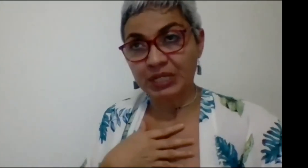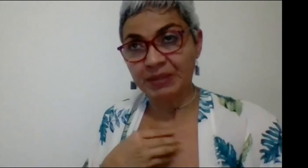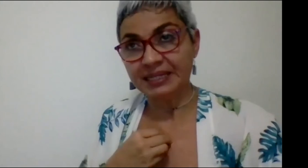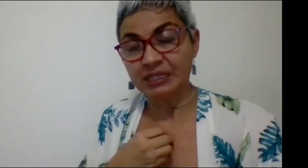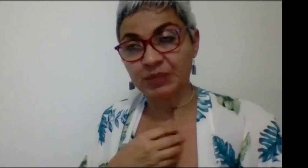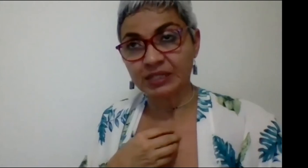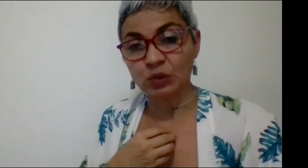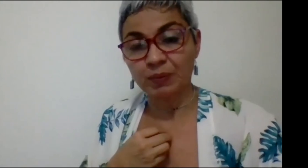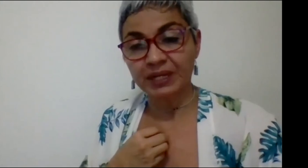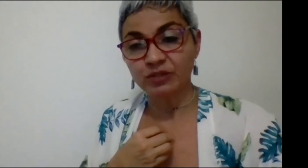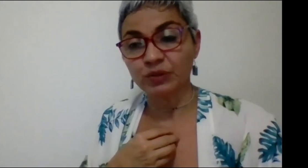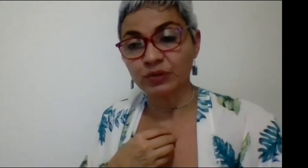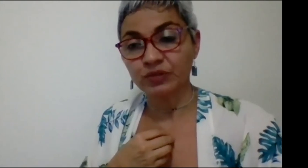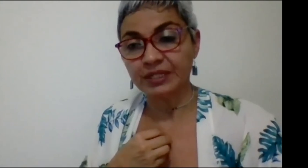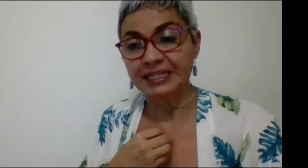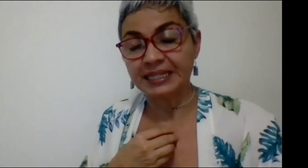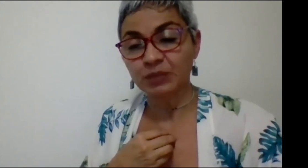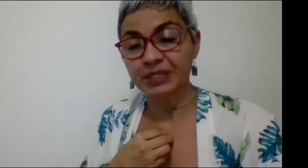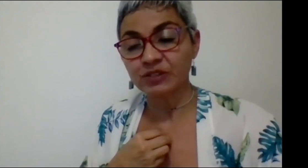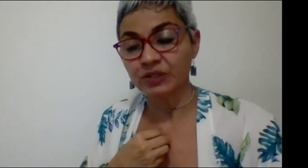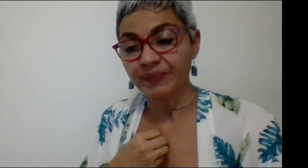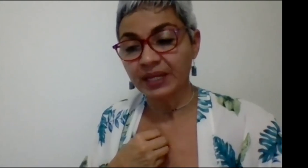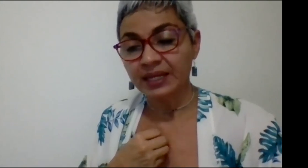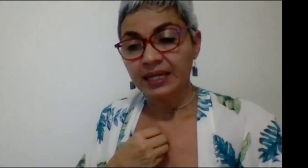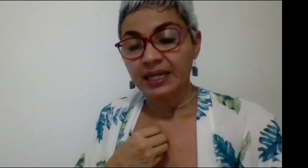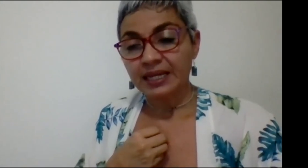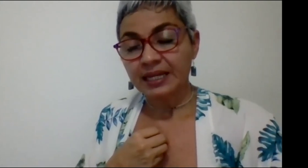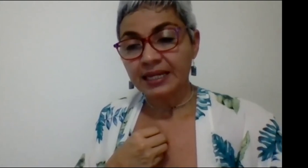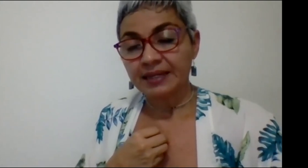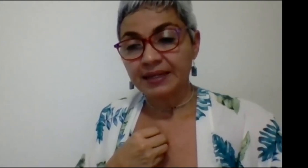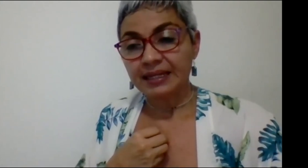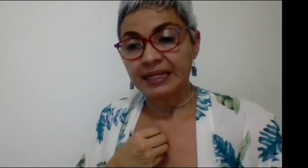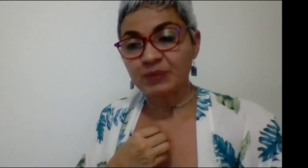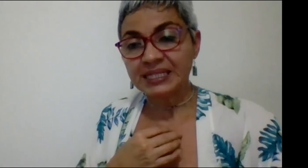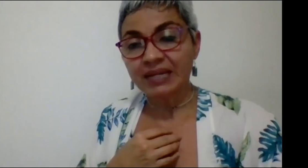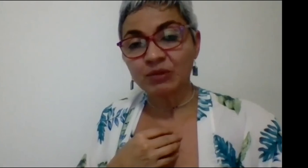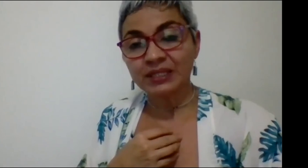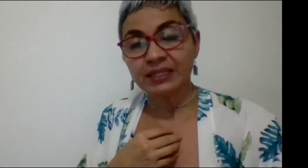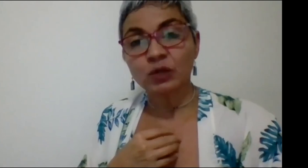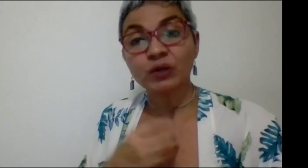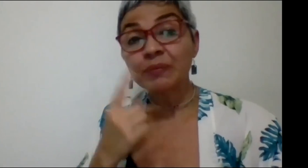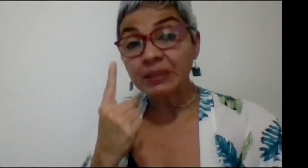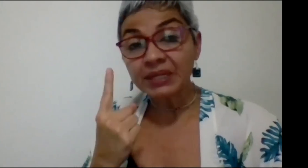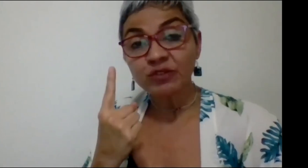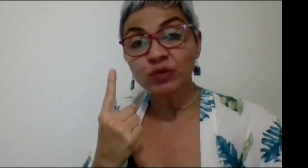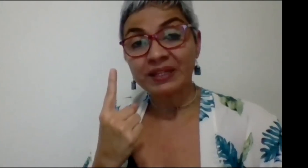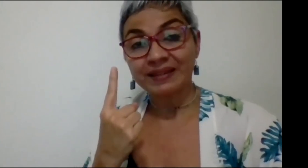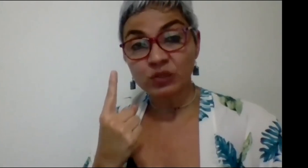programa de interpretación para sordos y guía a interpretación, la experiencia que vamos a tener con el primer estudiante